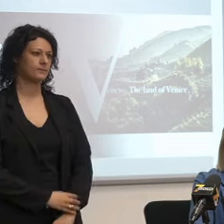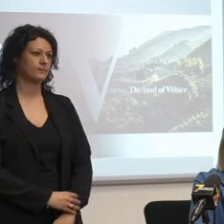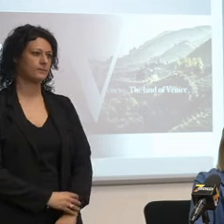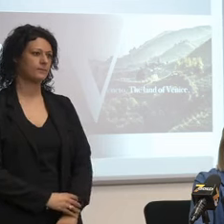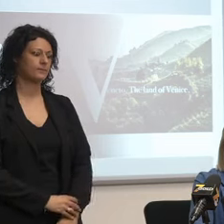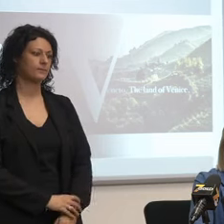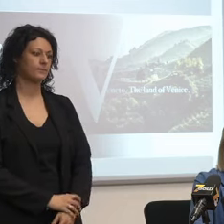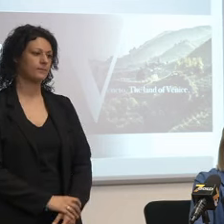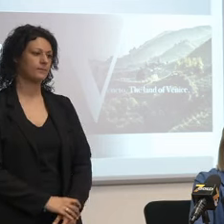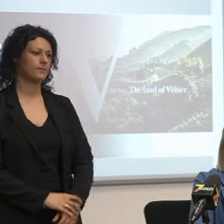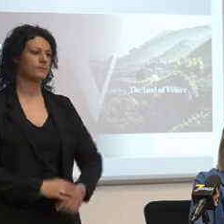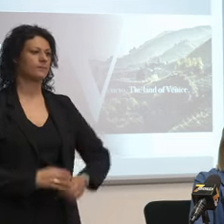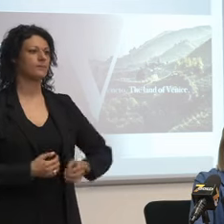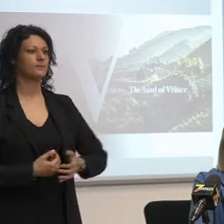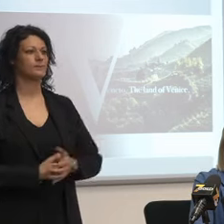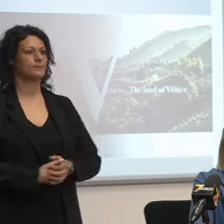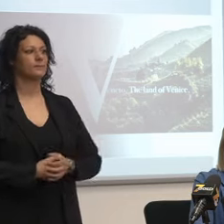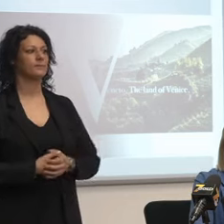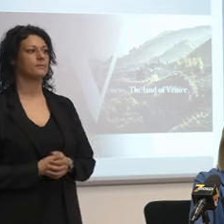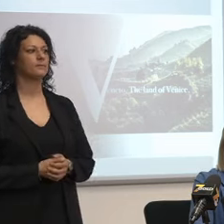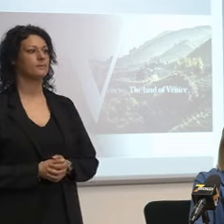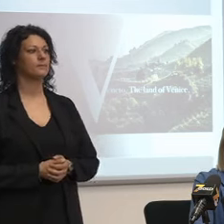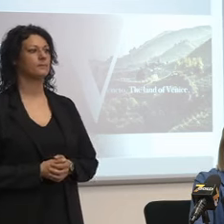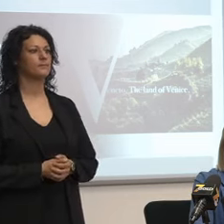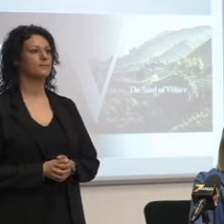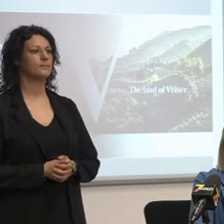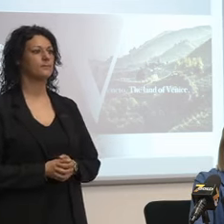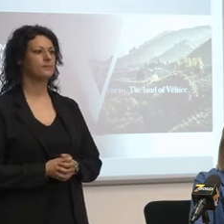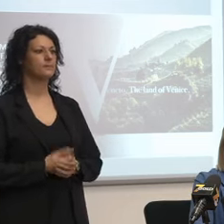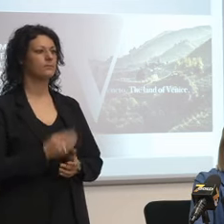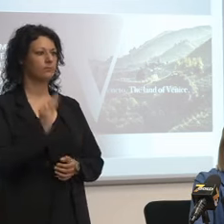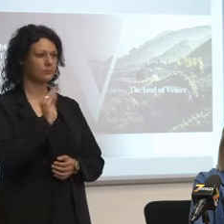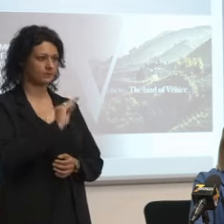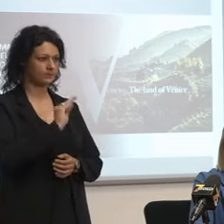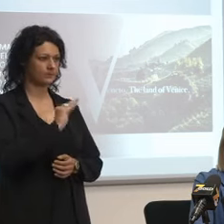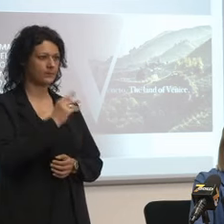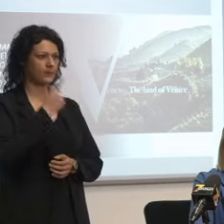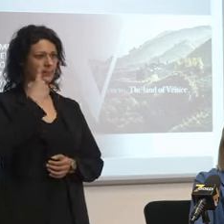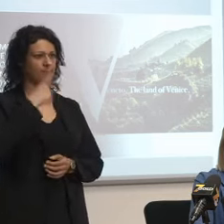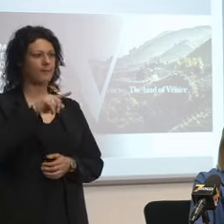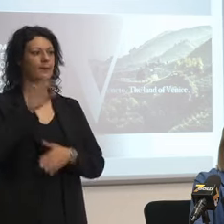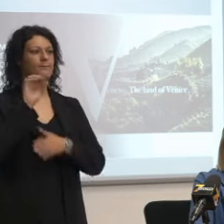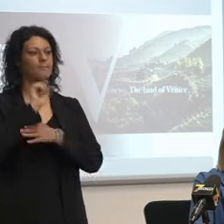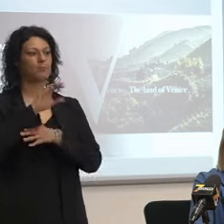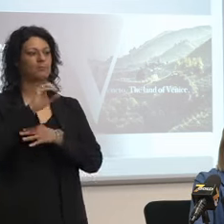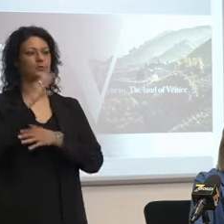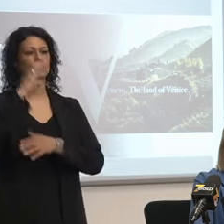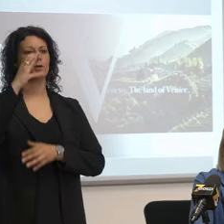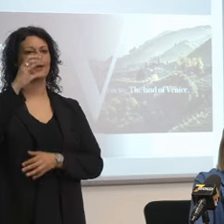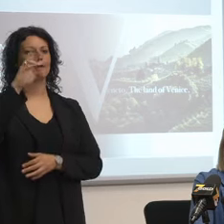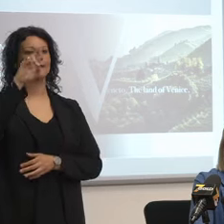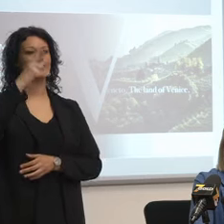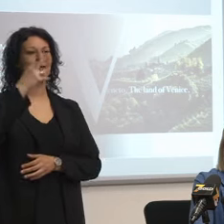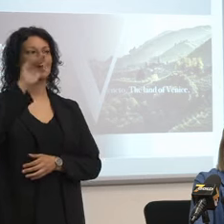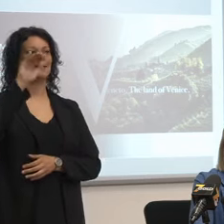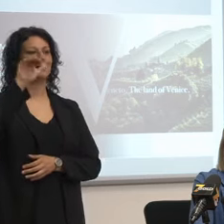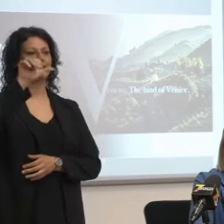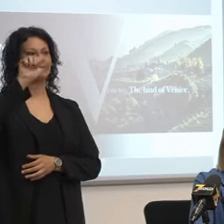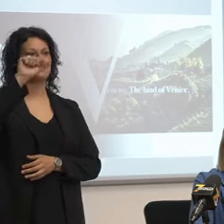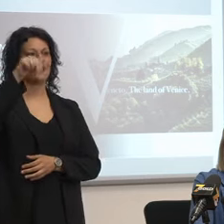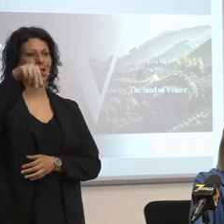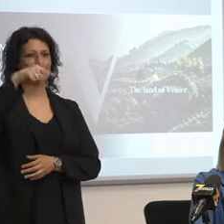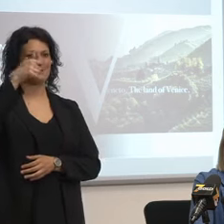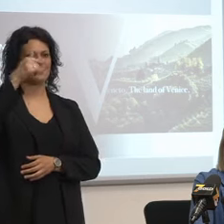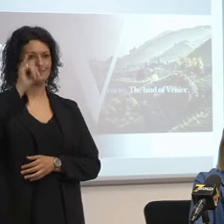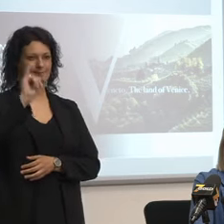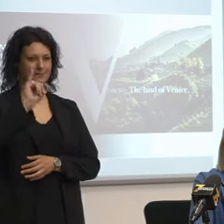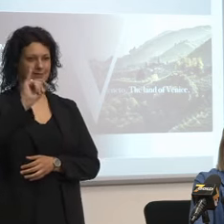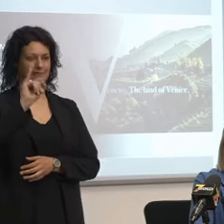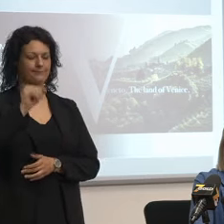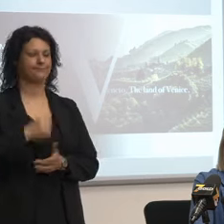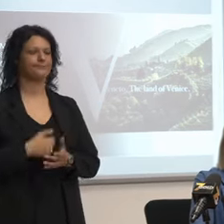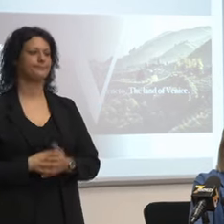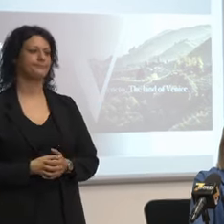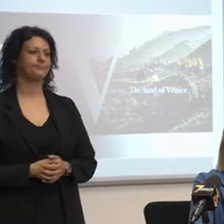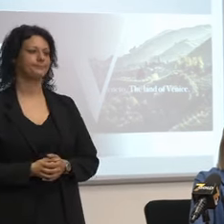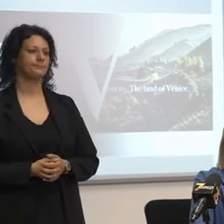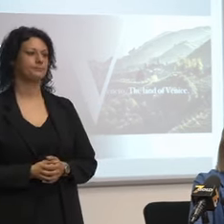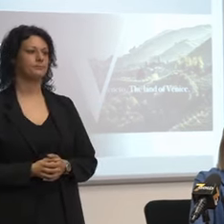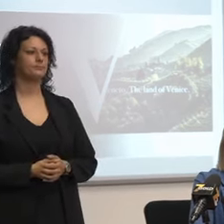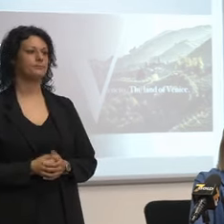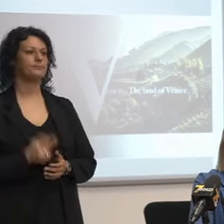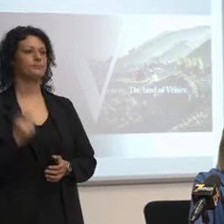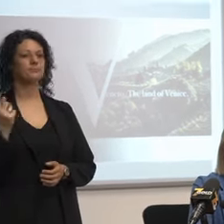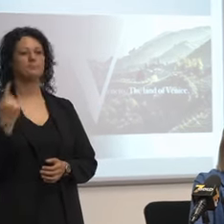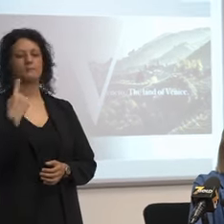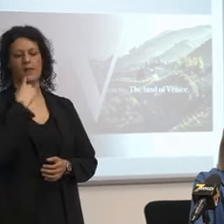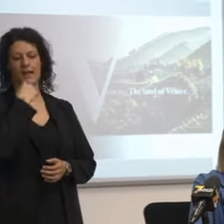che è stata fatta da professionizzanti recentemente l'altra sera il professore ha detto che le